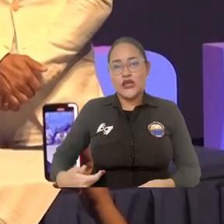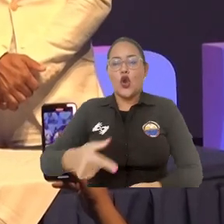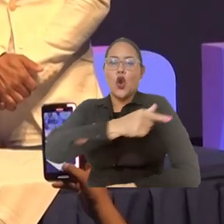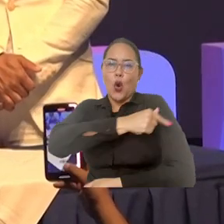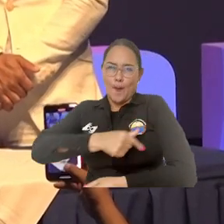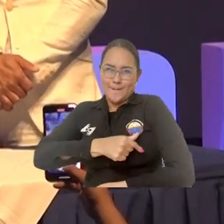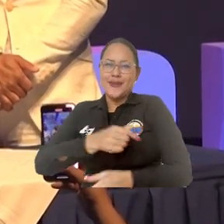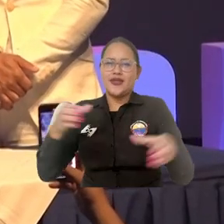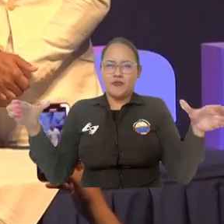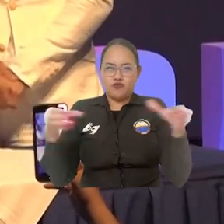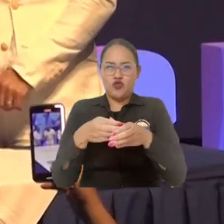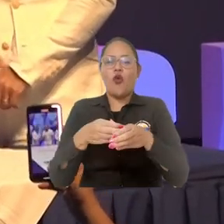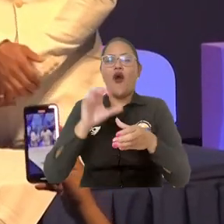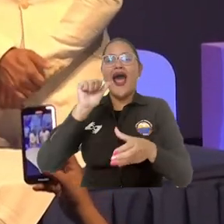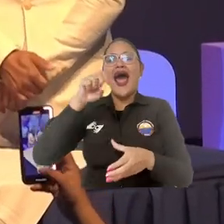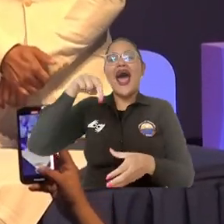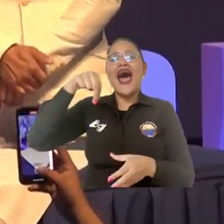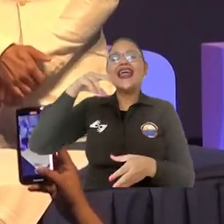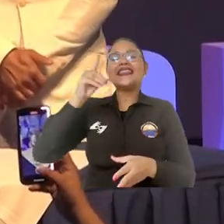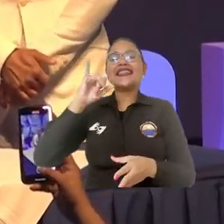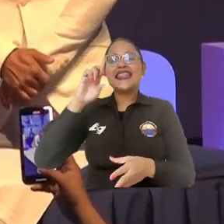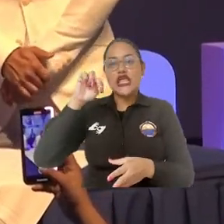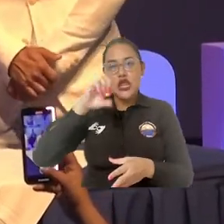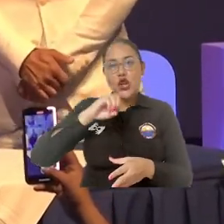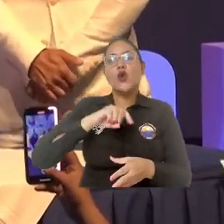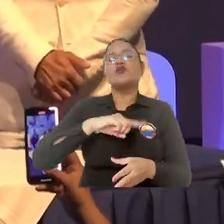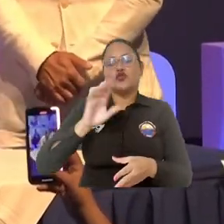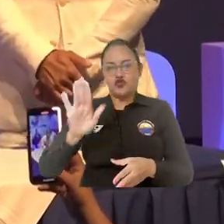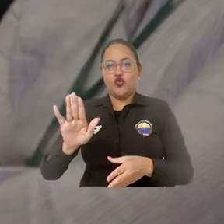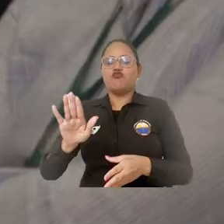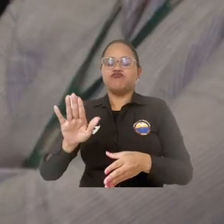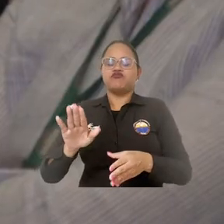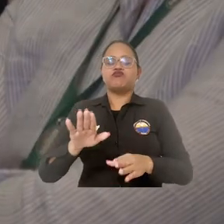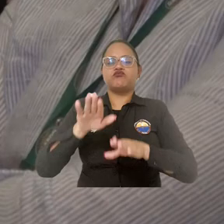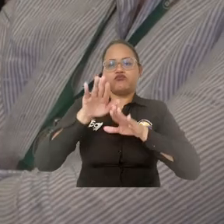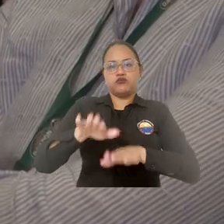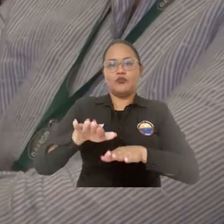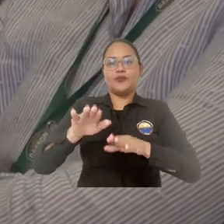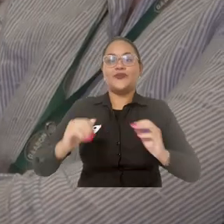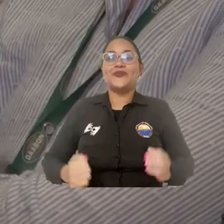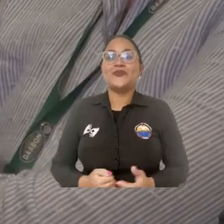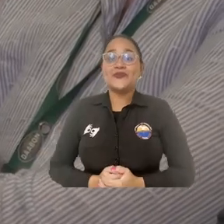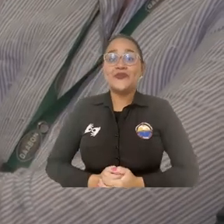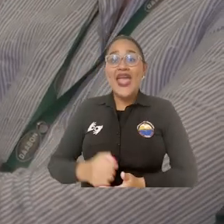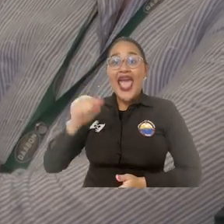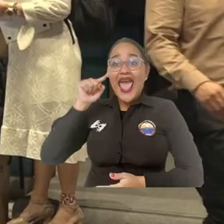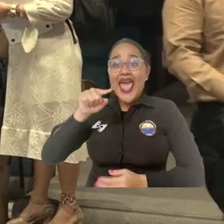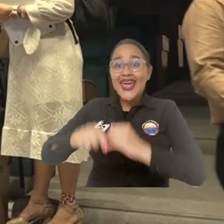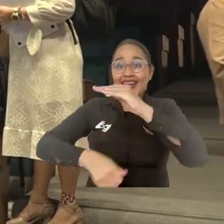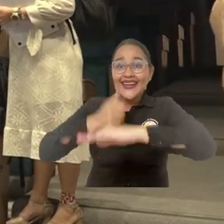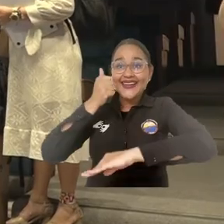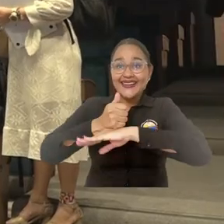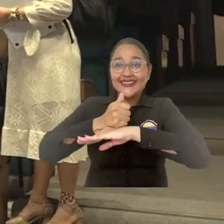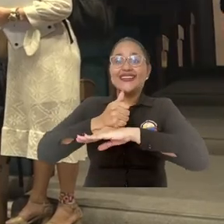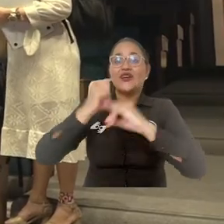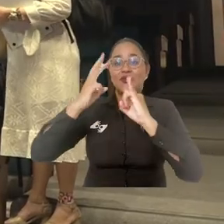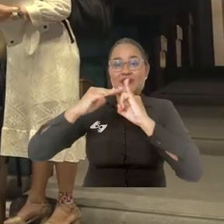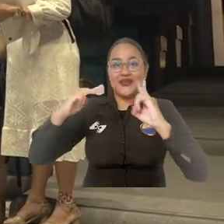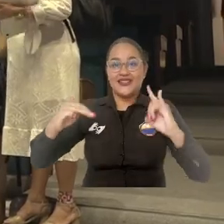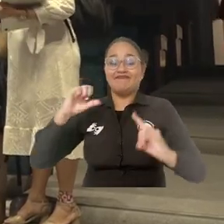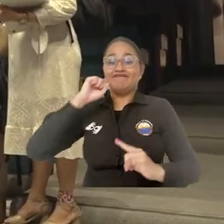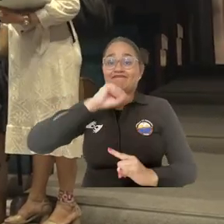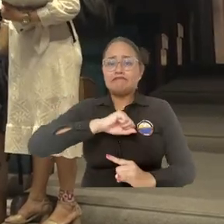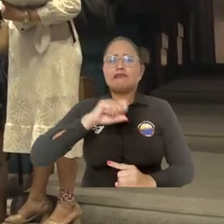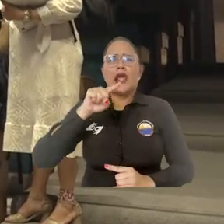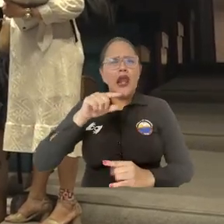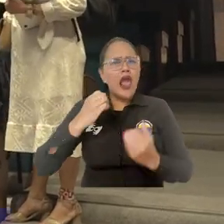quien funge como presidente del Comité Técnico Andino de Acreditaciones por Colombia ante el Parlamento Andino. El rector de la universidad